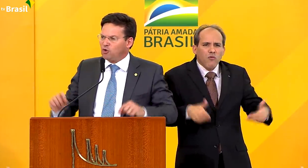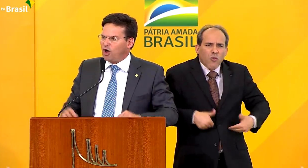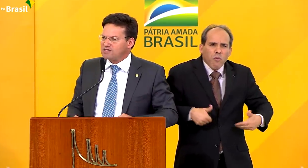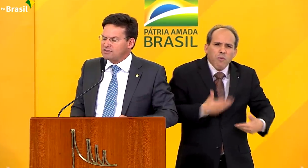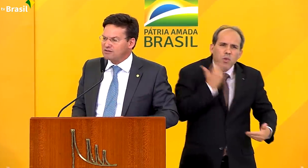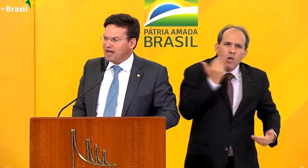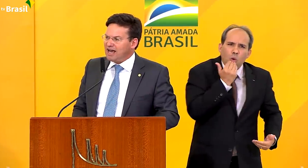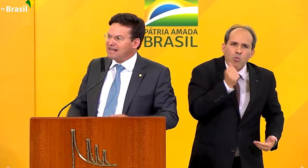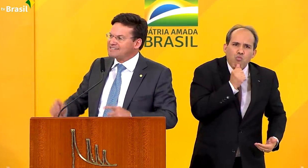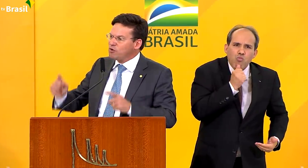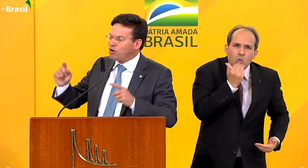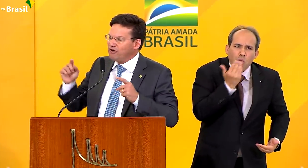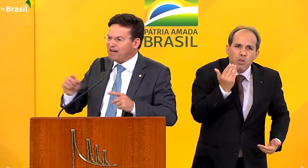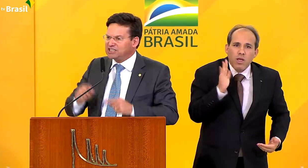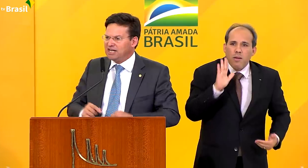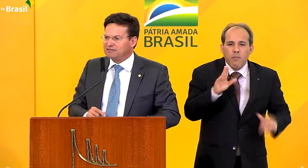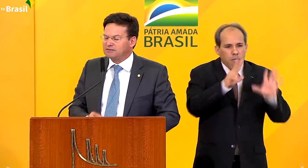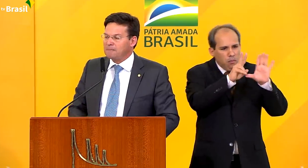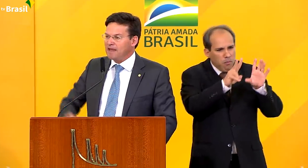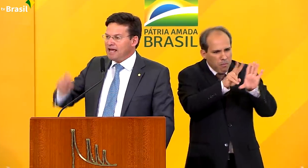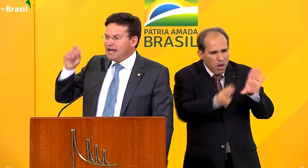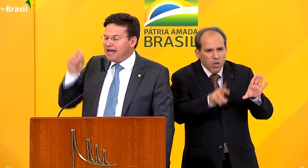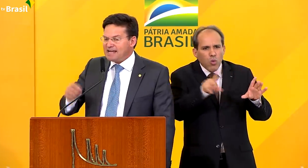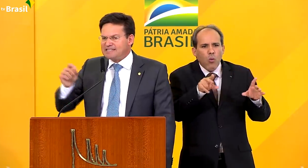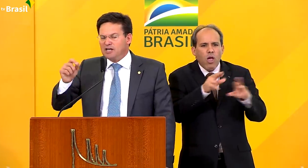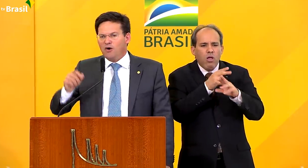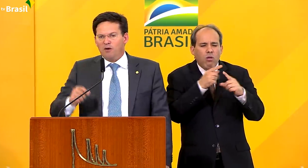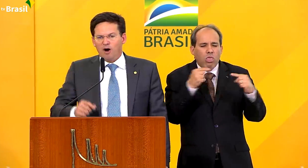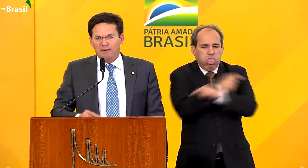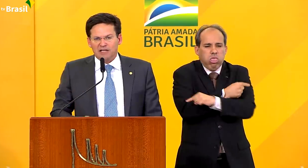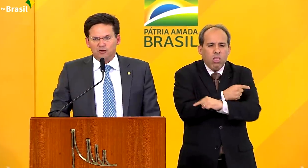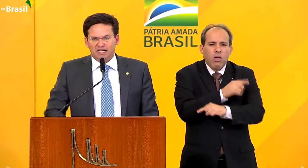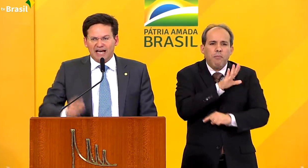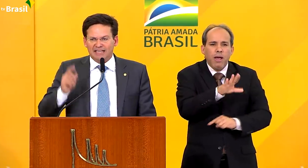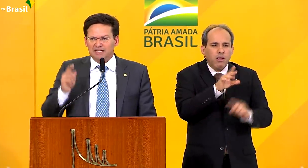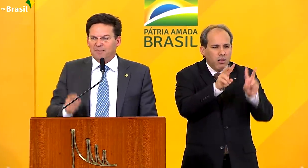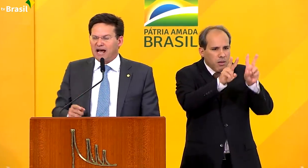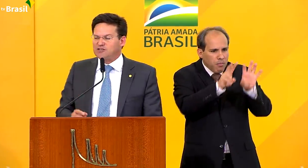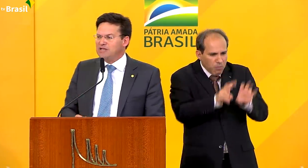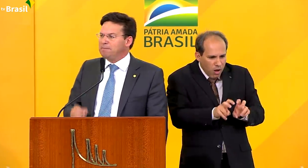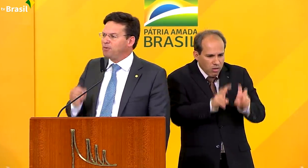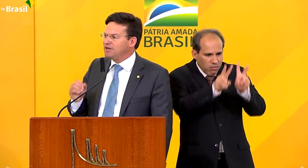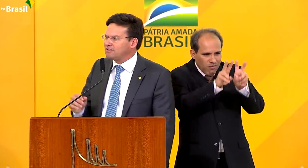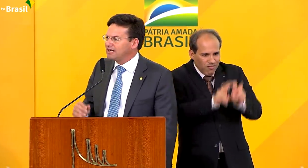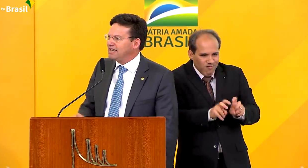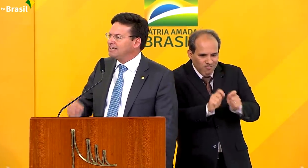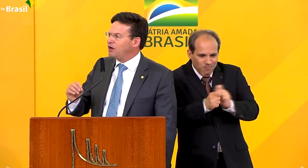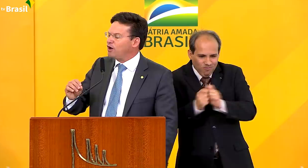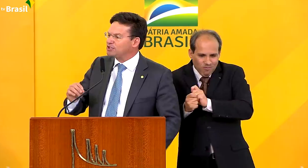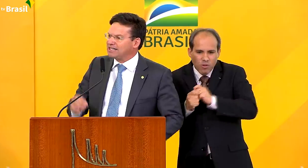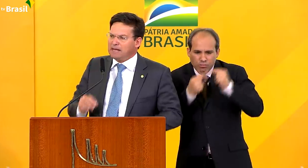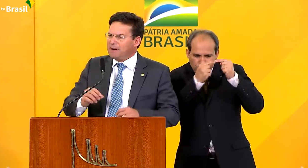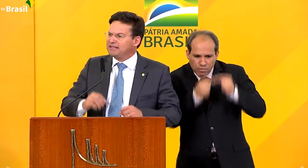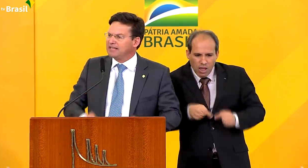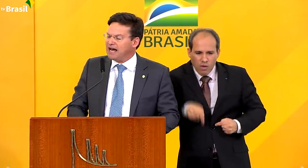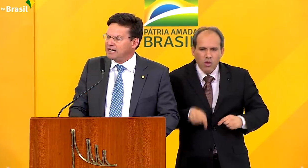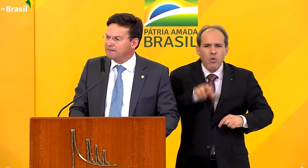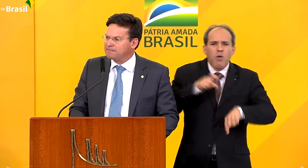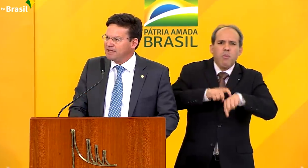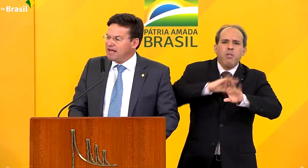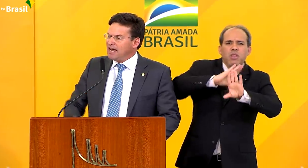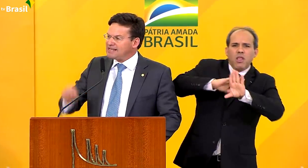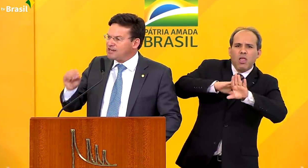conflituosas, elas são convergentes. Esse não é o momento de queda de braço nem política, nem ideológica, nem